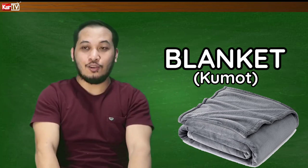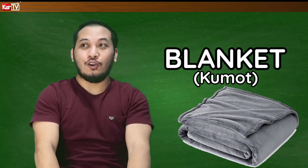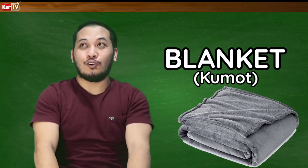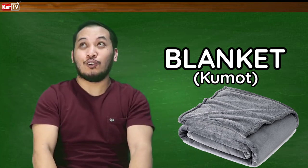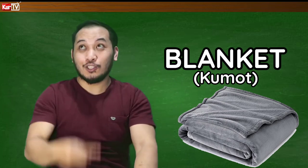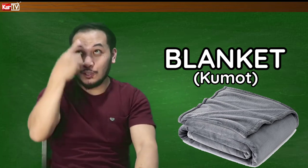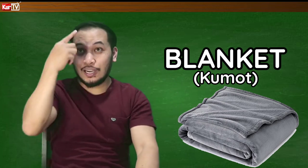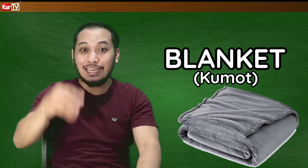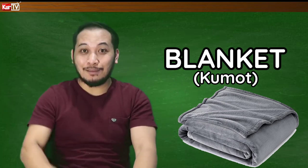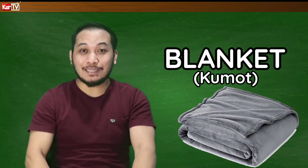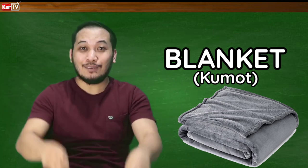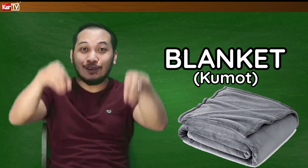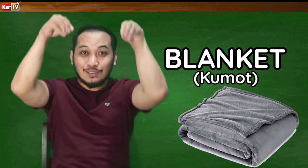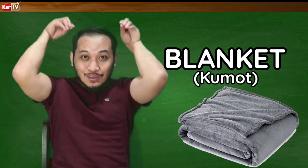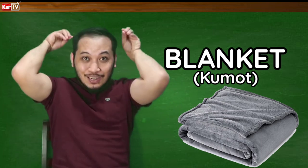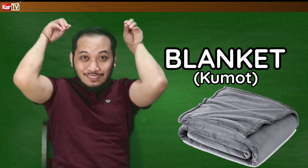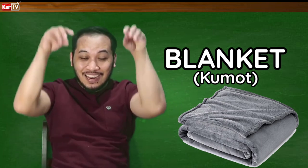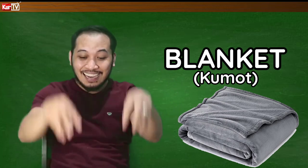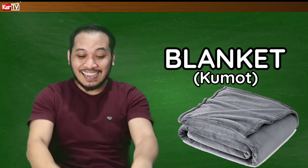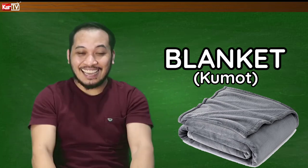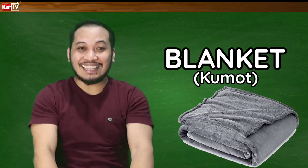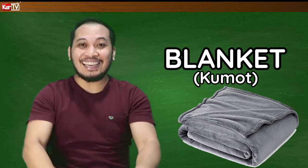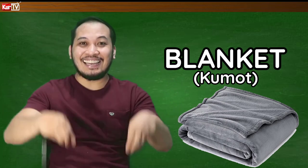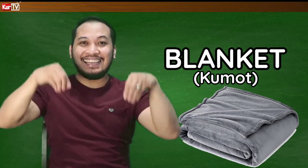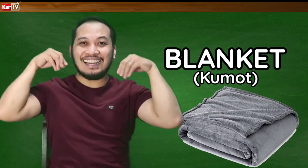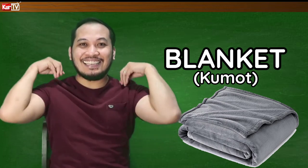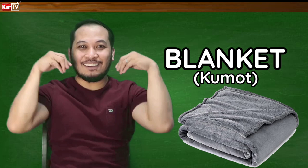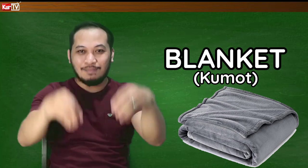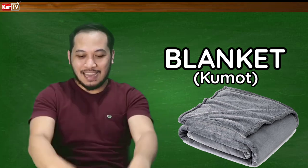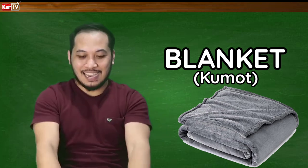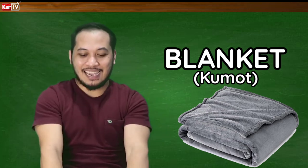O kung gusto nyo, ganlag pa sa ulo nyo. blanket. Ayan. Ayan. Yan yung blanket.